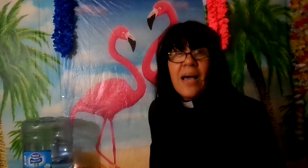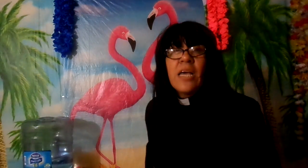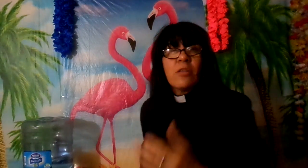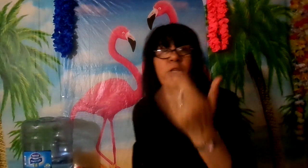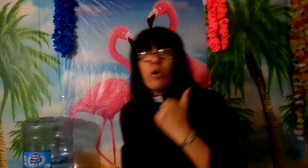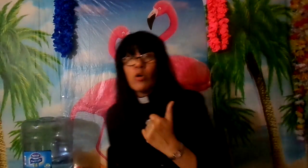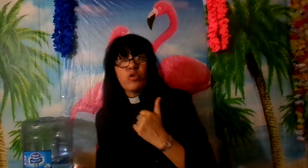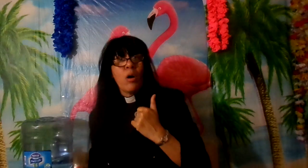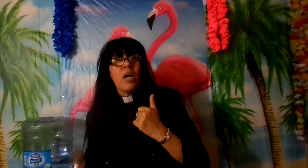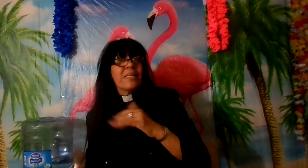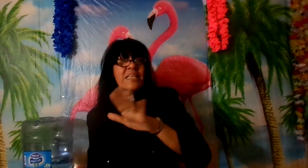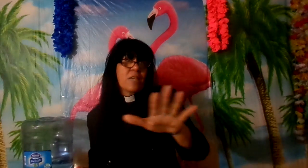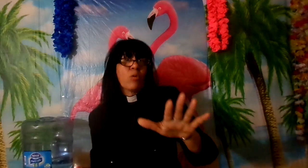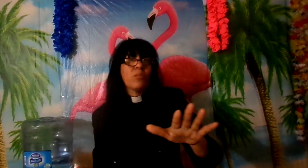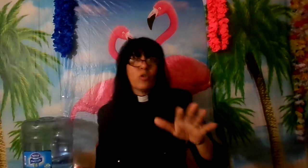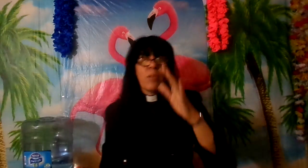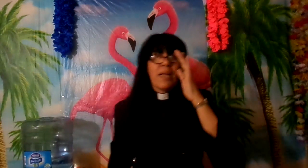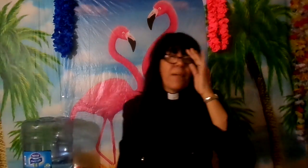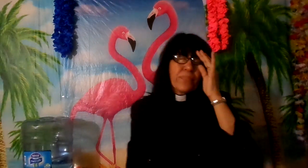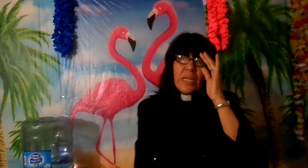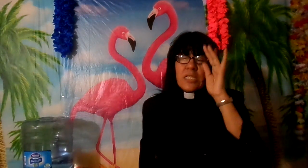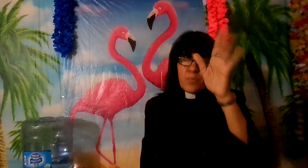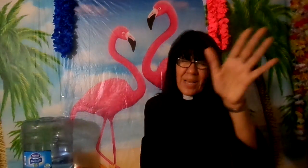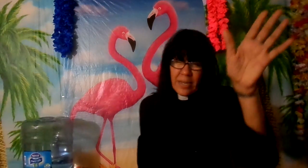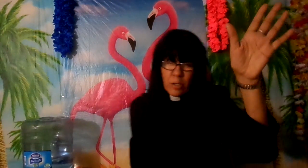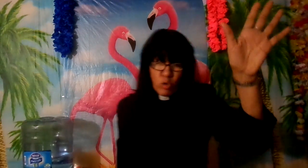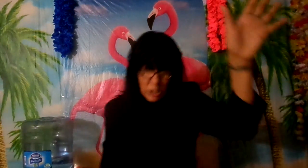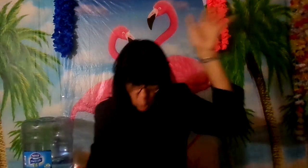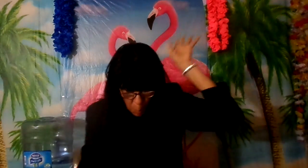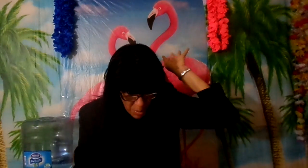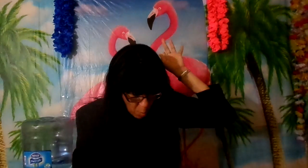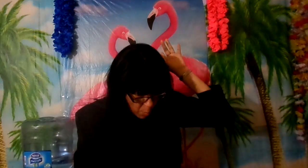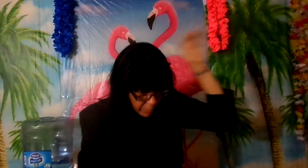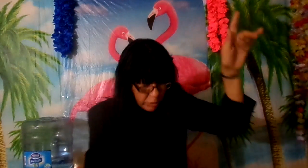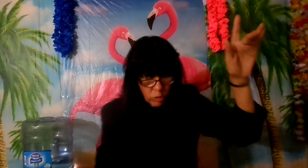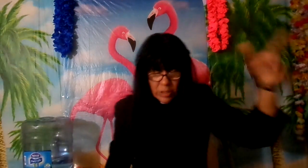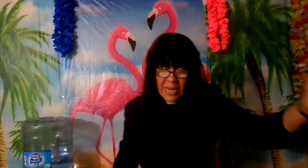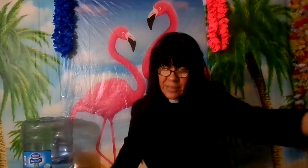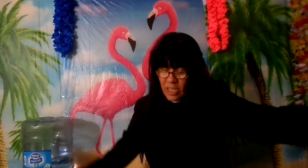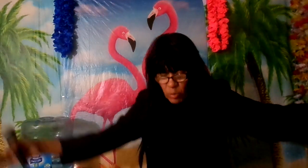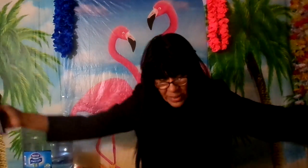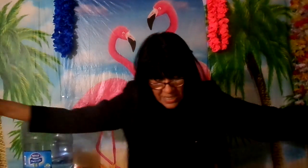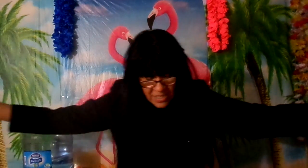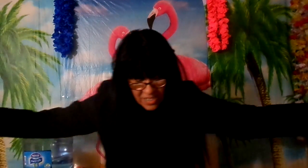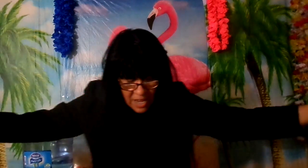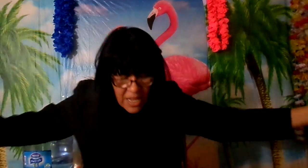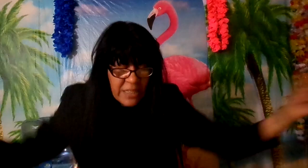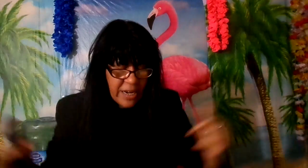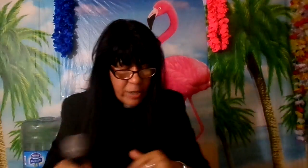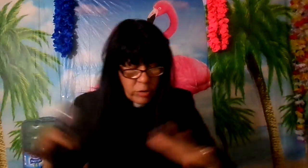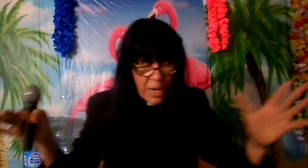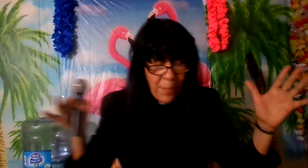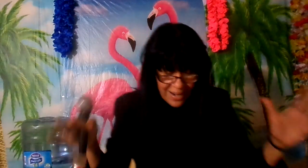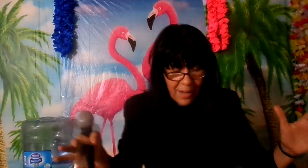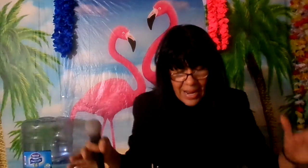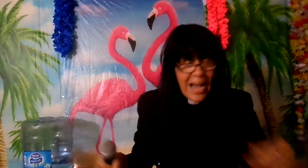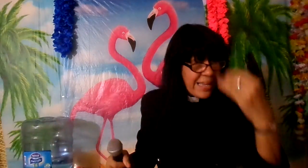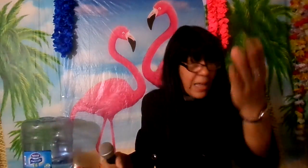digo yo dice todo el mundo de verdad padre en estos mismos momentos estoy delante de tu presencia trayéndote la palabra a este